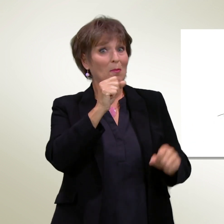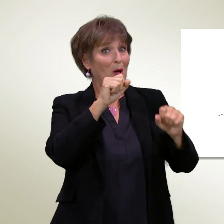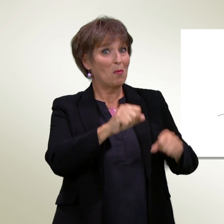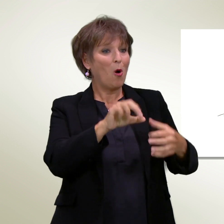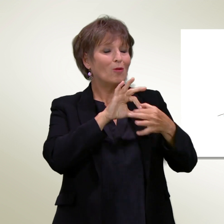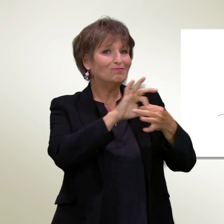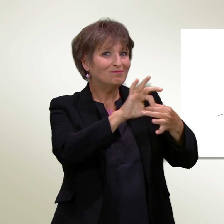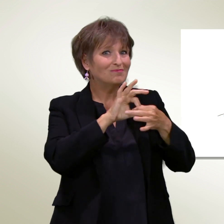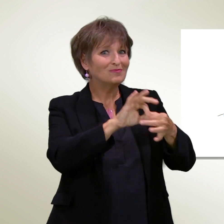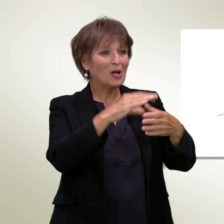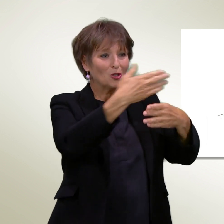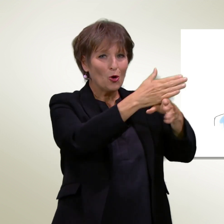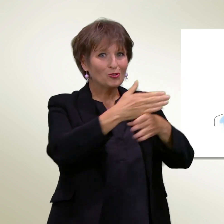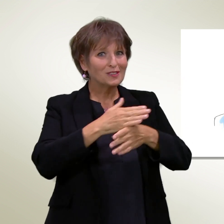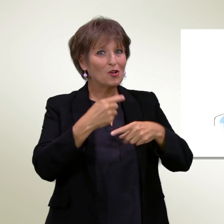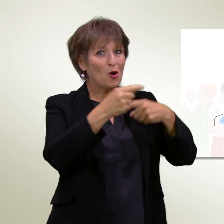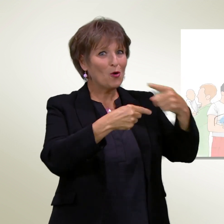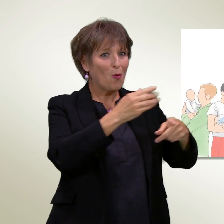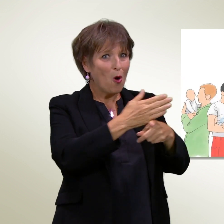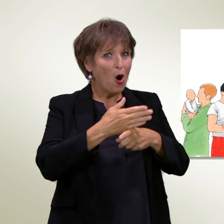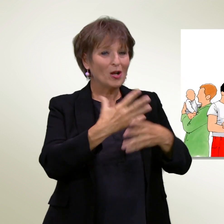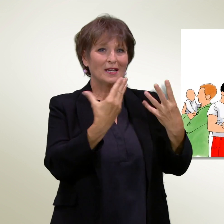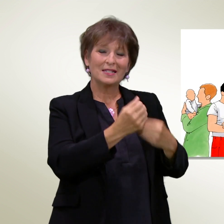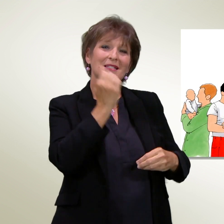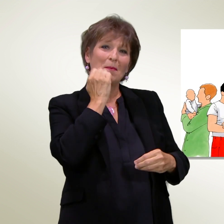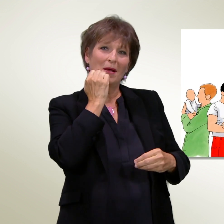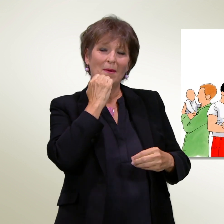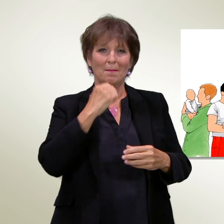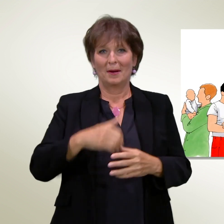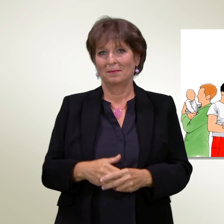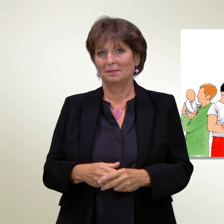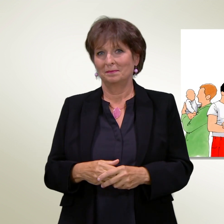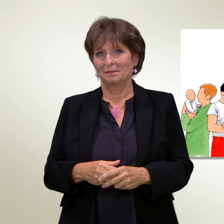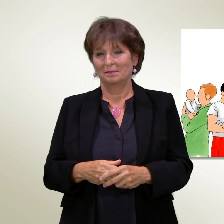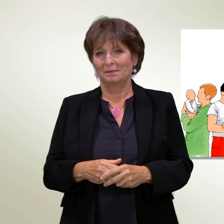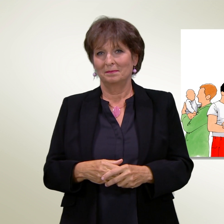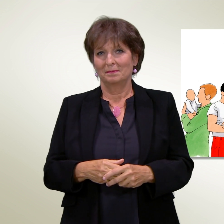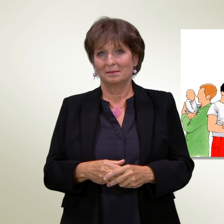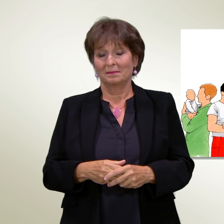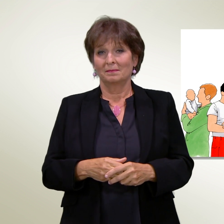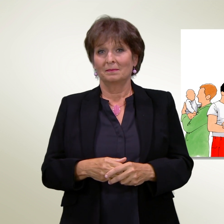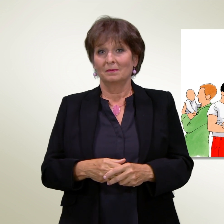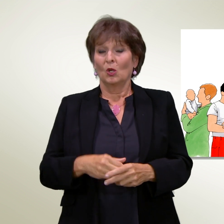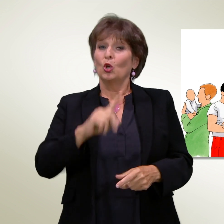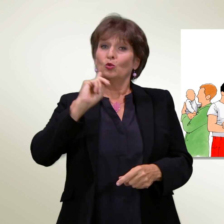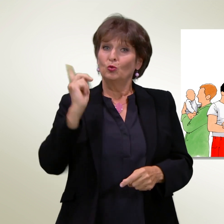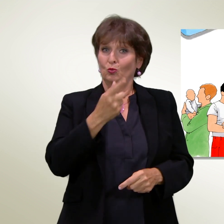divisione dei ruoli basata sul partenariato. Con questa modifica di legge, tutti i papà godrebbero dello stesso diritto a un